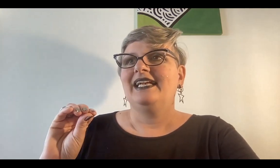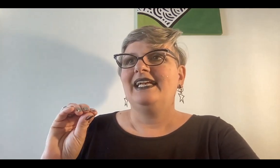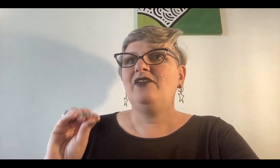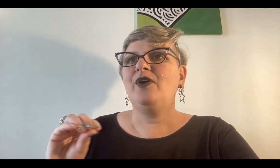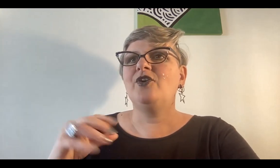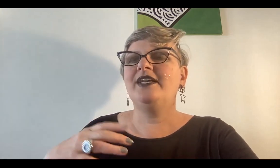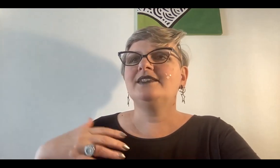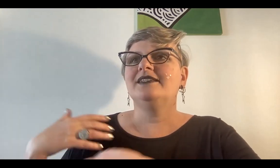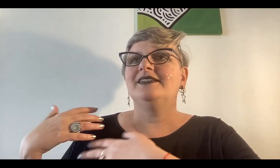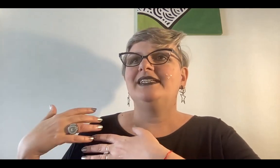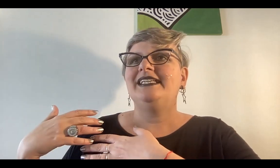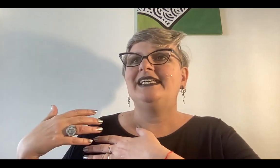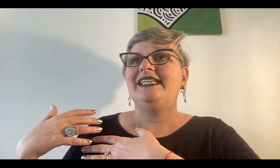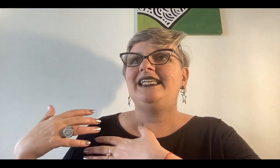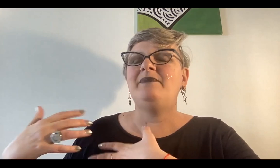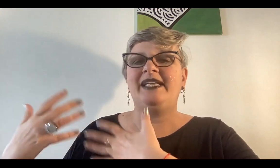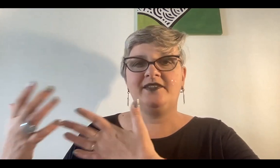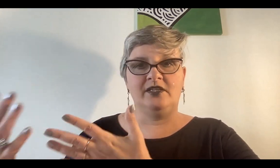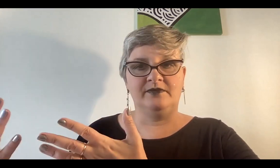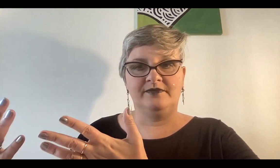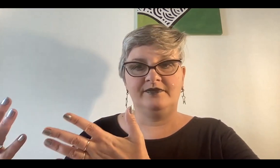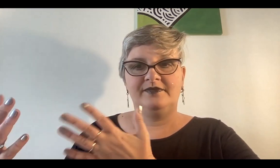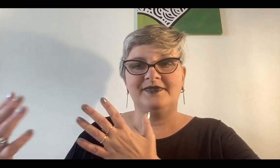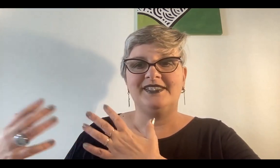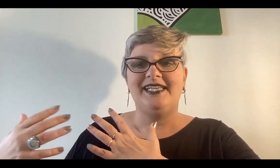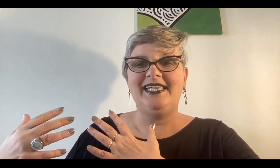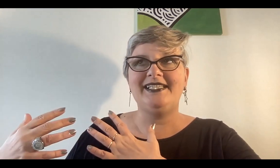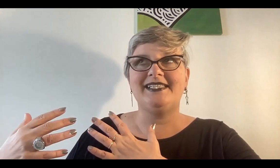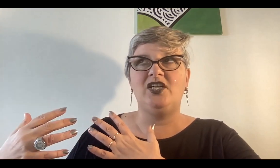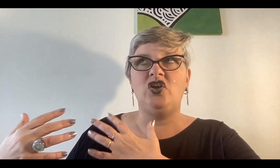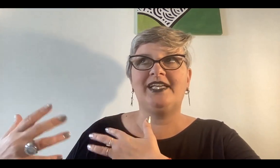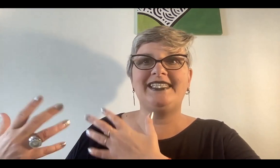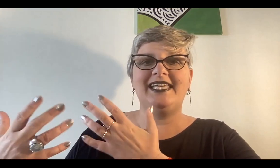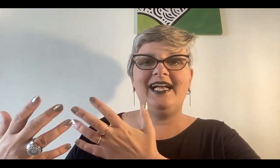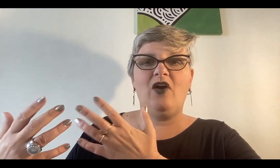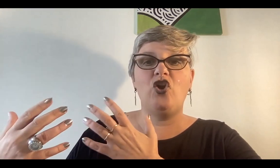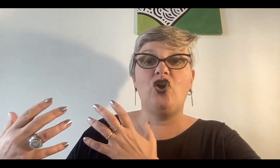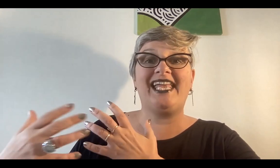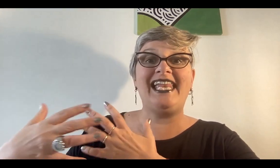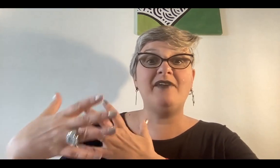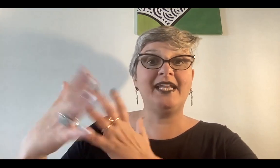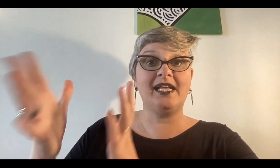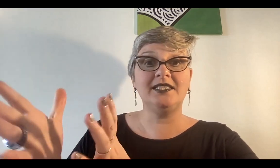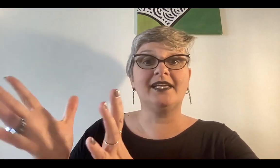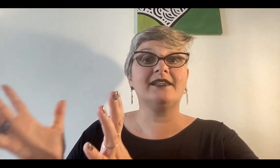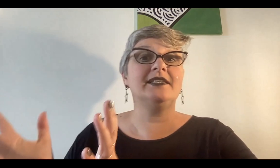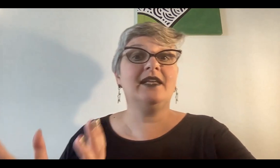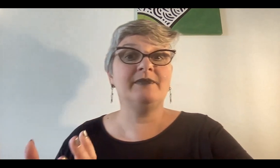El fuego es la emanación. Es lo que llega o lo que le abre cancha que exista la